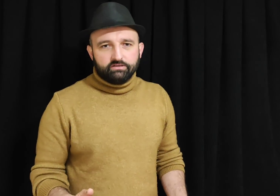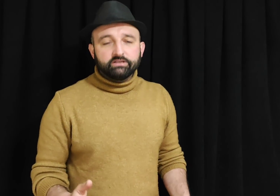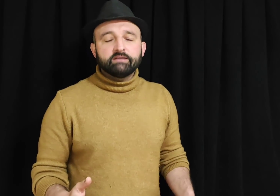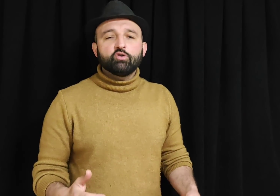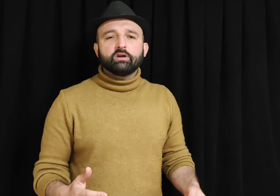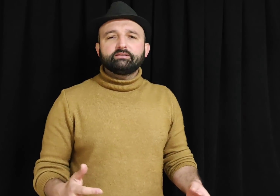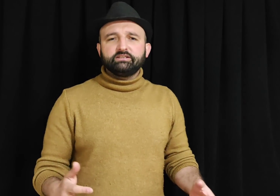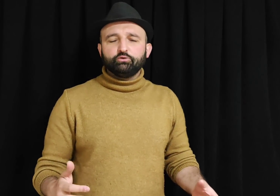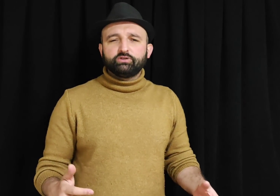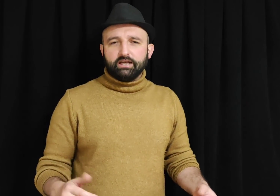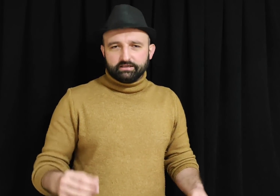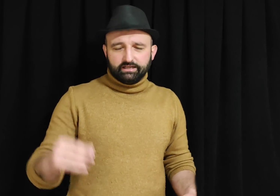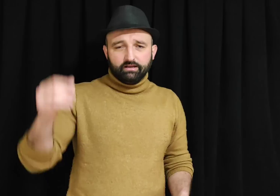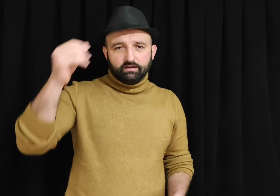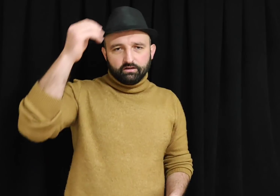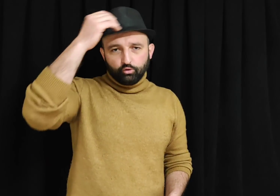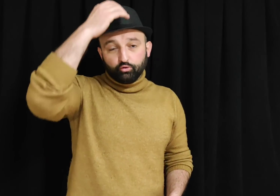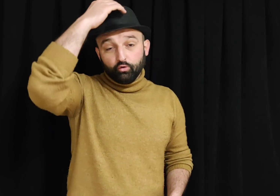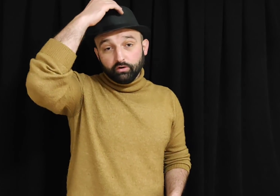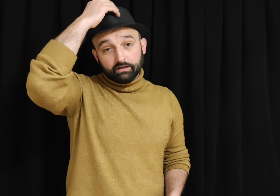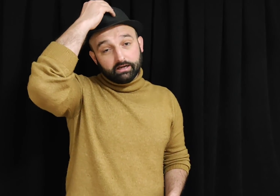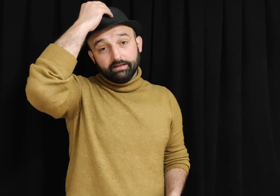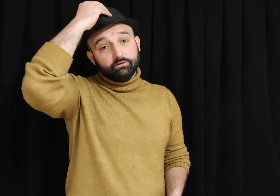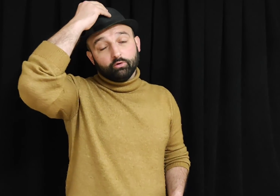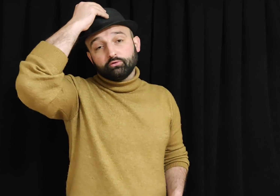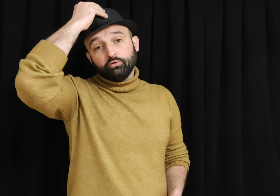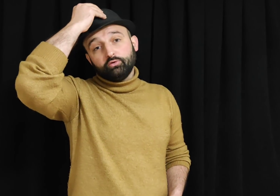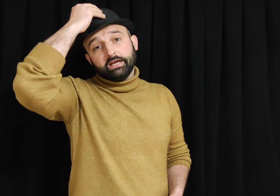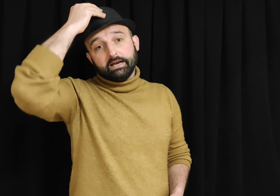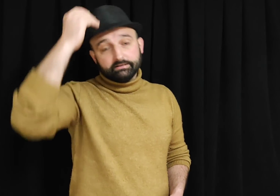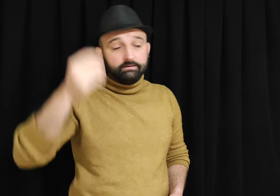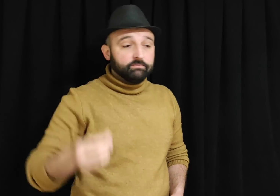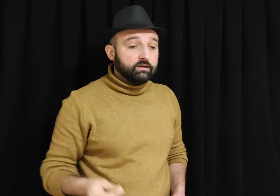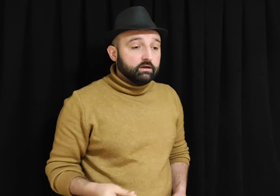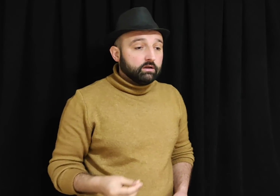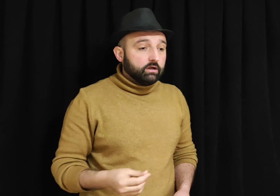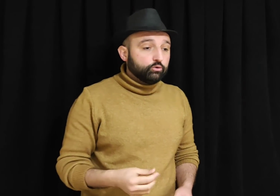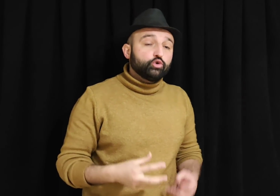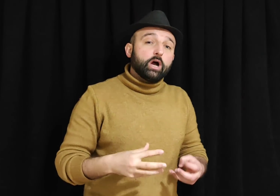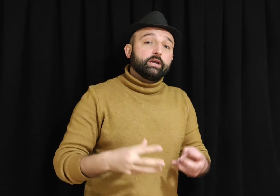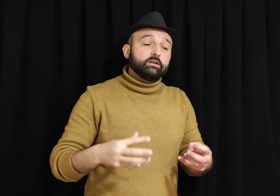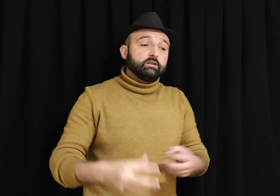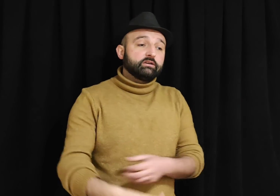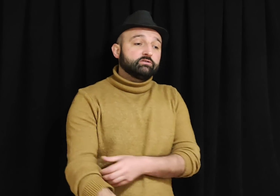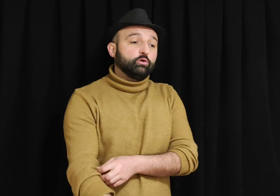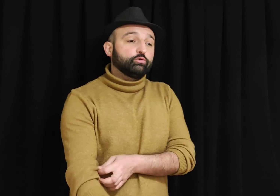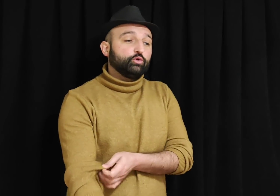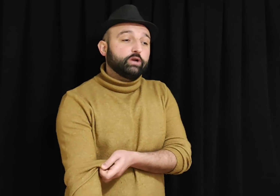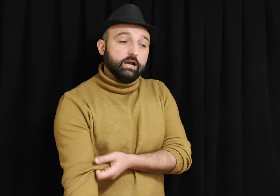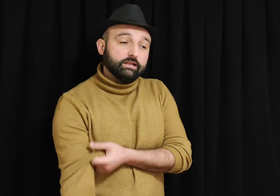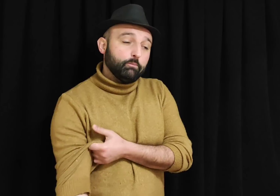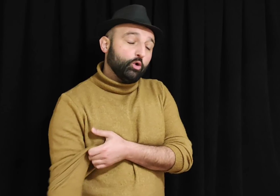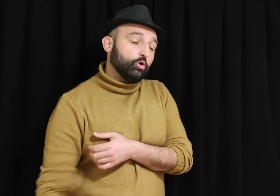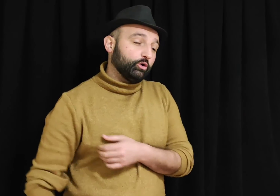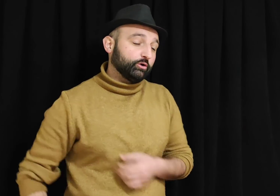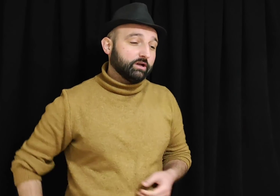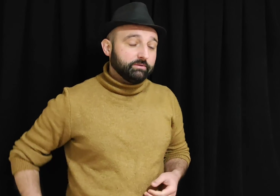İşte demokrasik ülkelerde, hukukun, adaletin olduğu ülkelerde, güç ayrılıklarının olduğu ülkelerde böyle oluyor tabii.